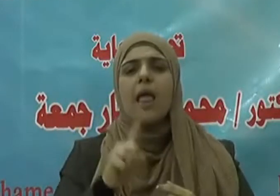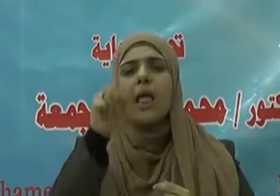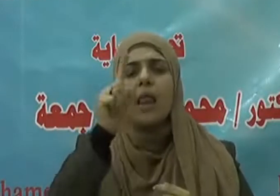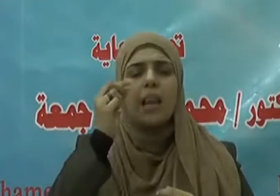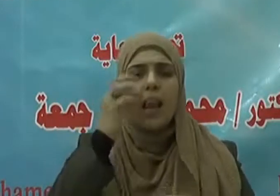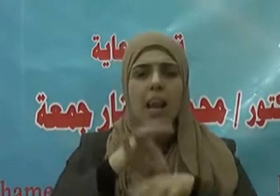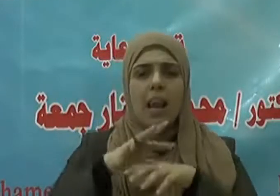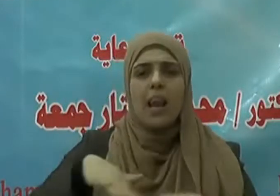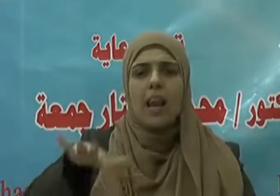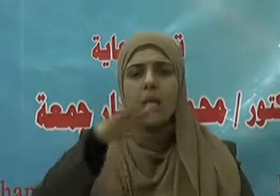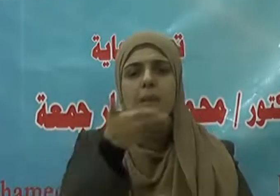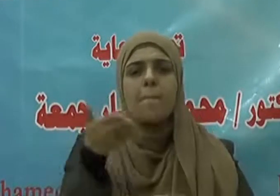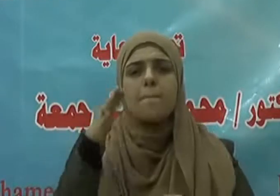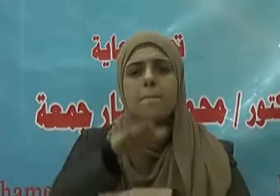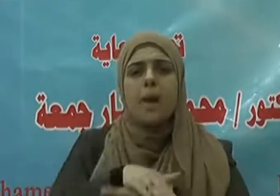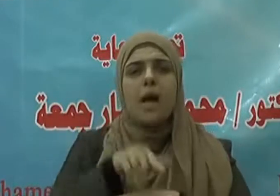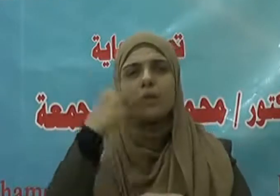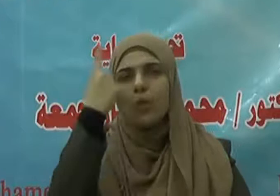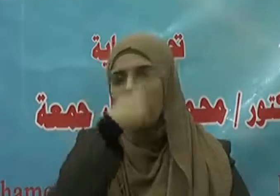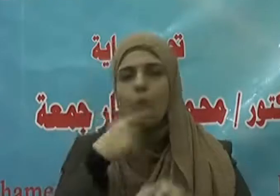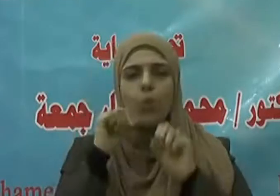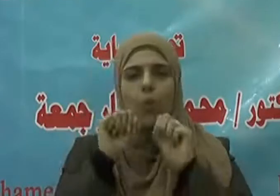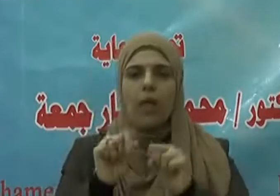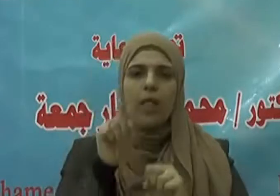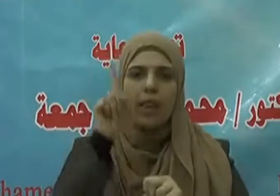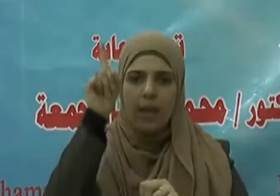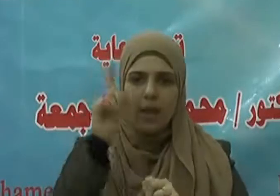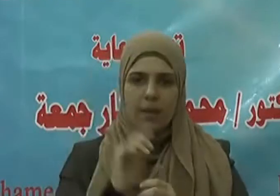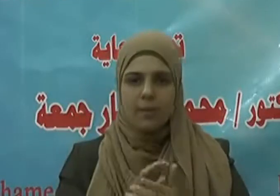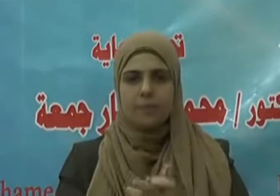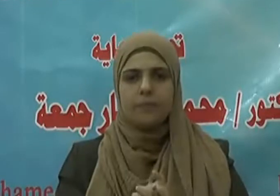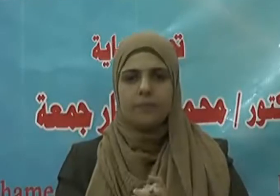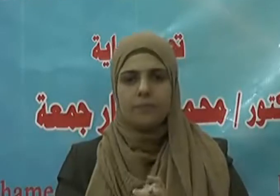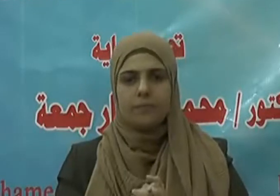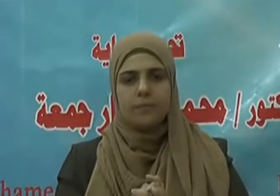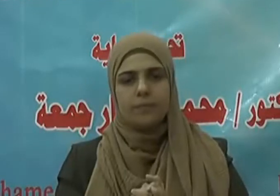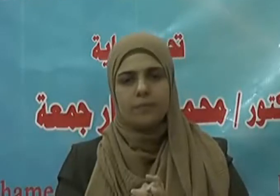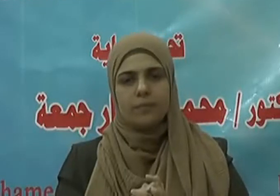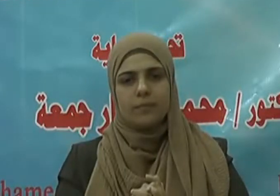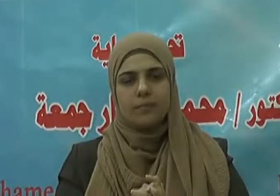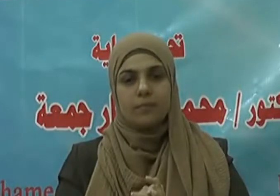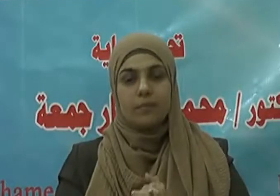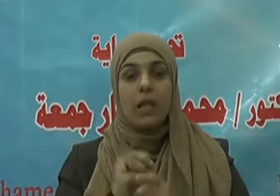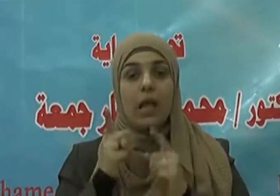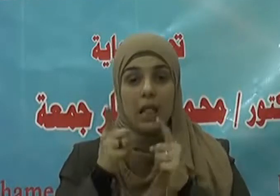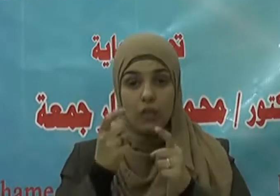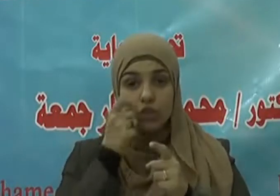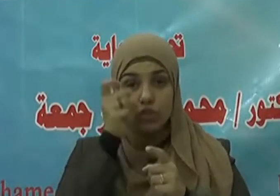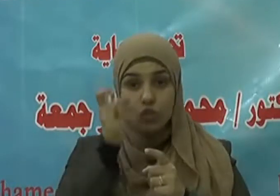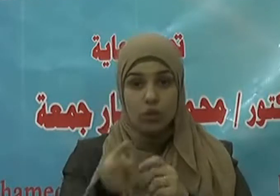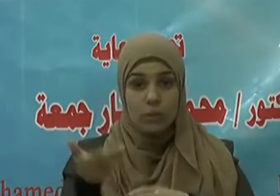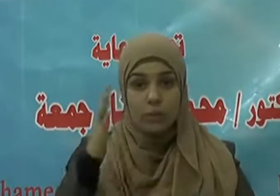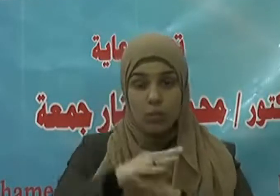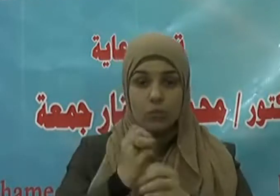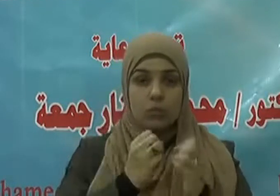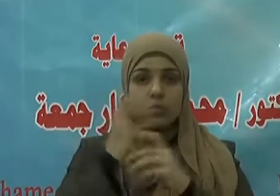وواجبنا أن نتعاون جميعا على كل خير نافع لكل الناس